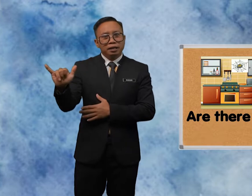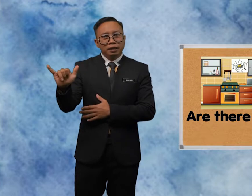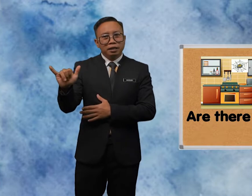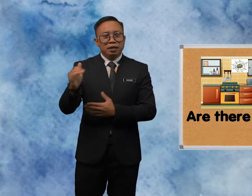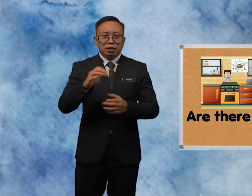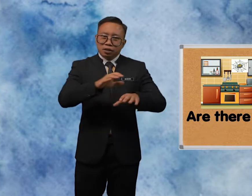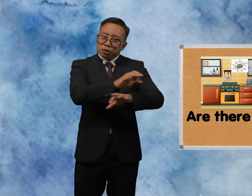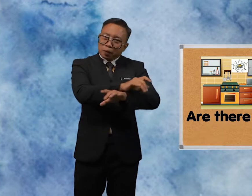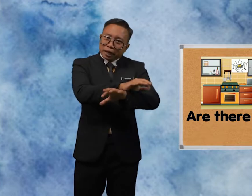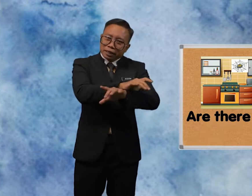Spider